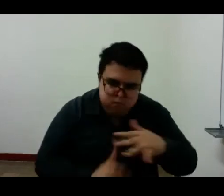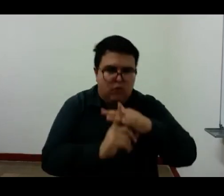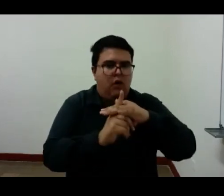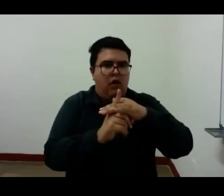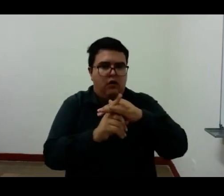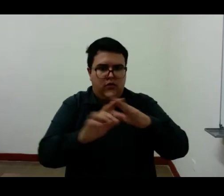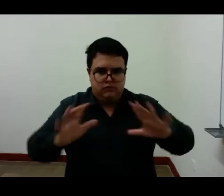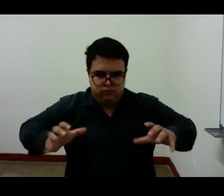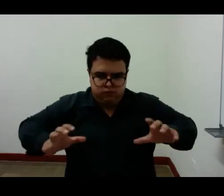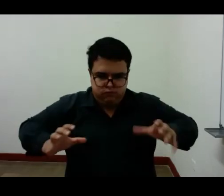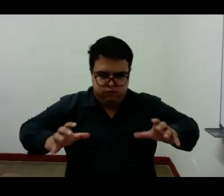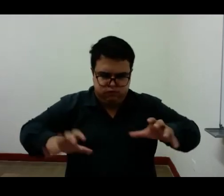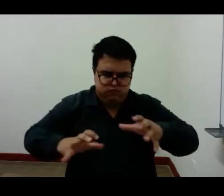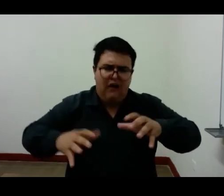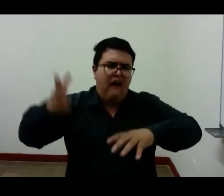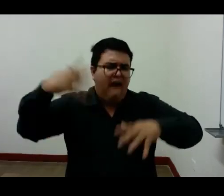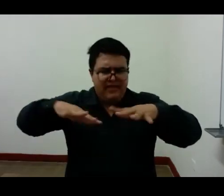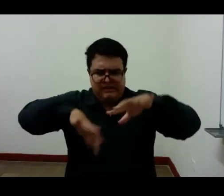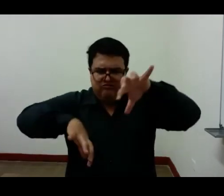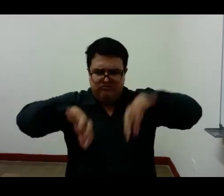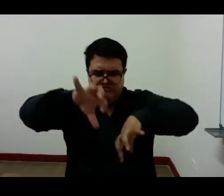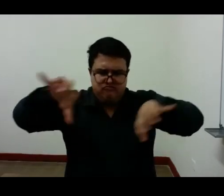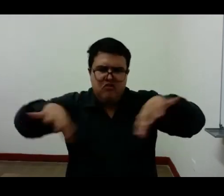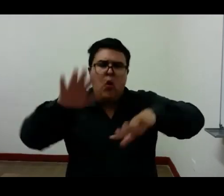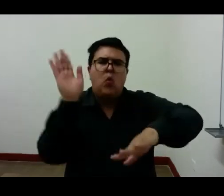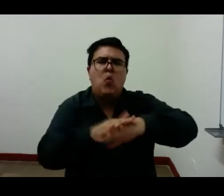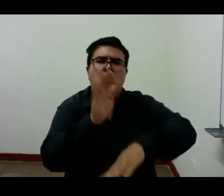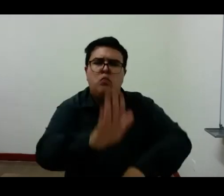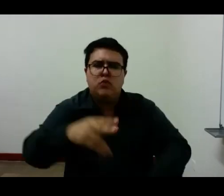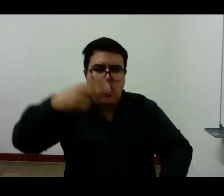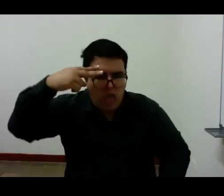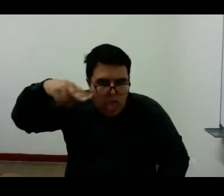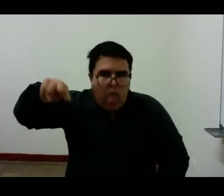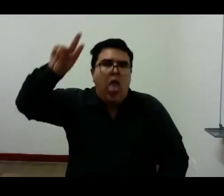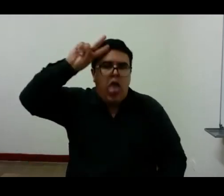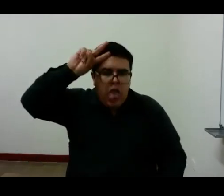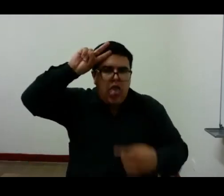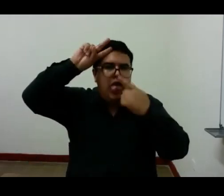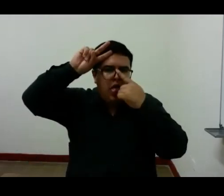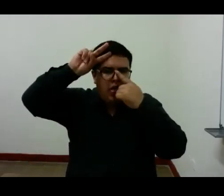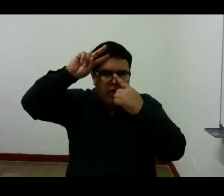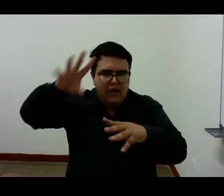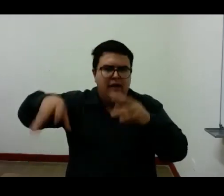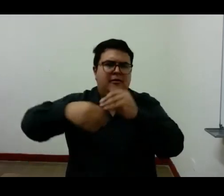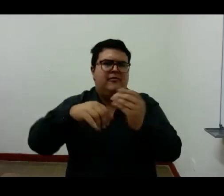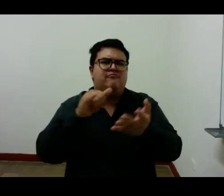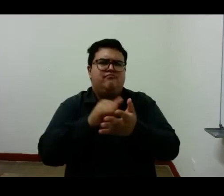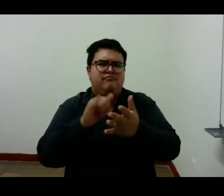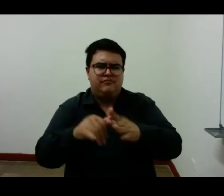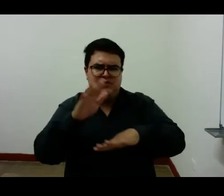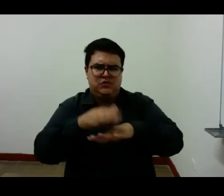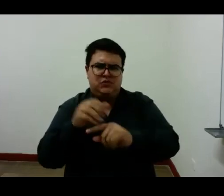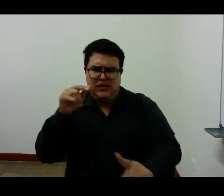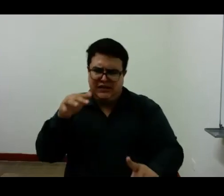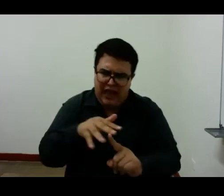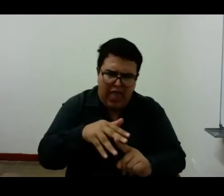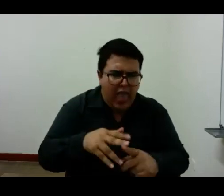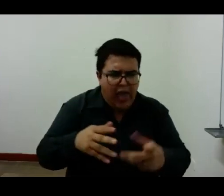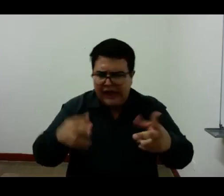deformada por la interpretación o azotada por la enfermedad de la interpretosis